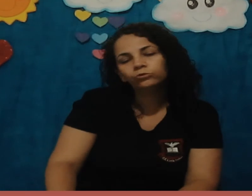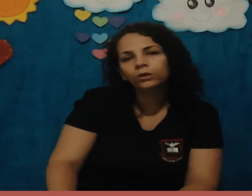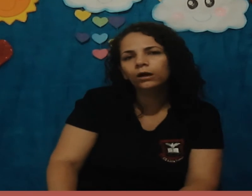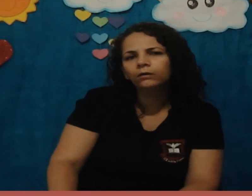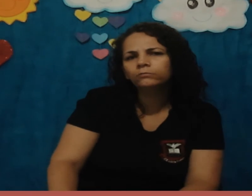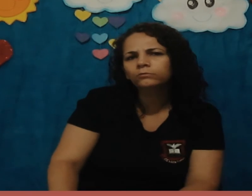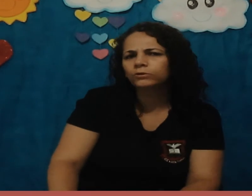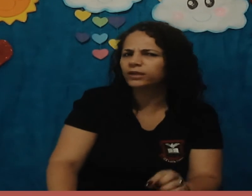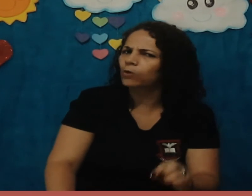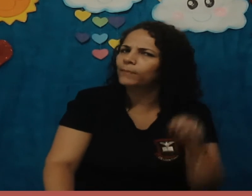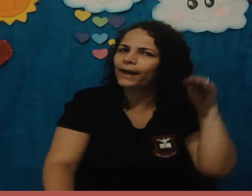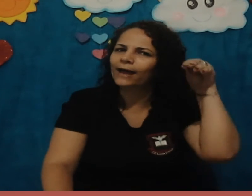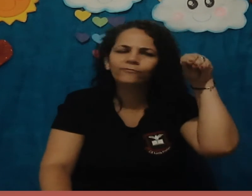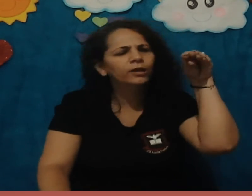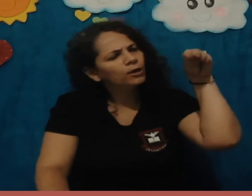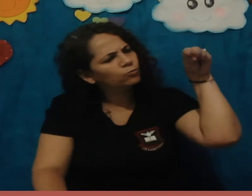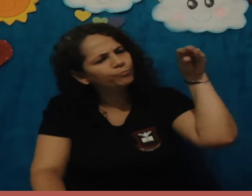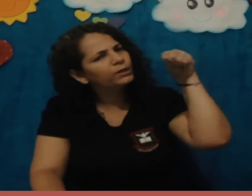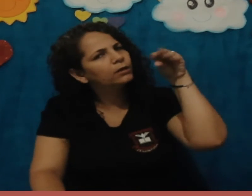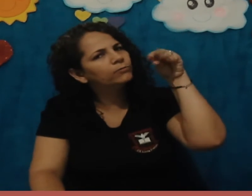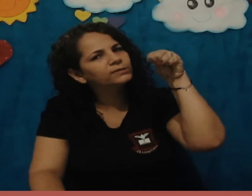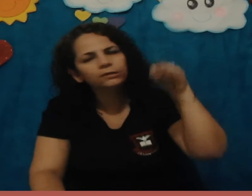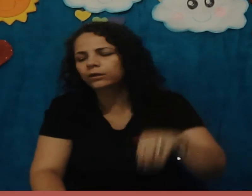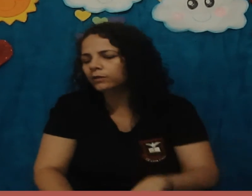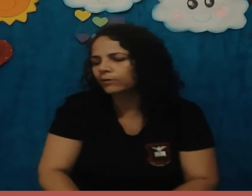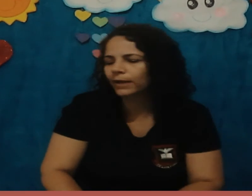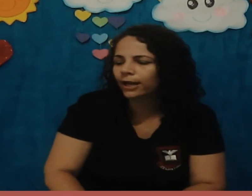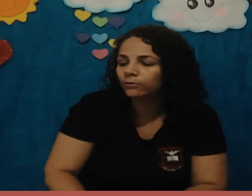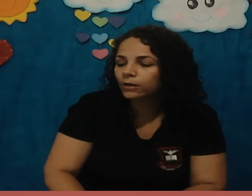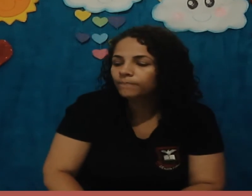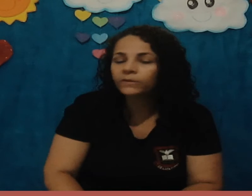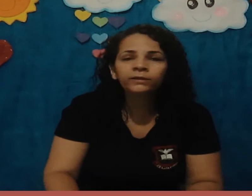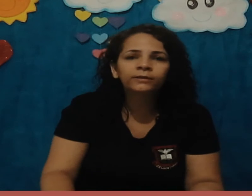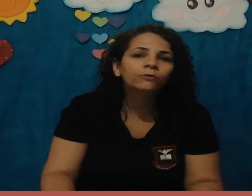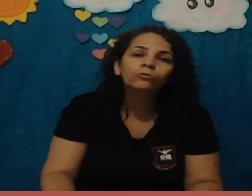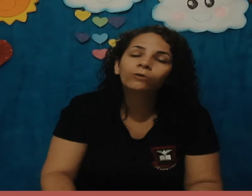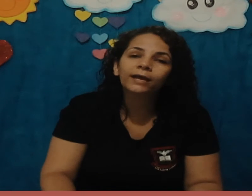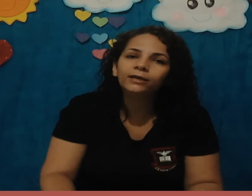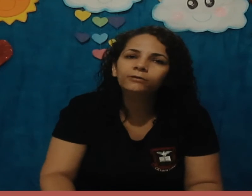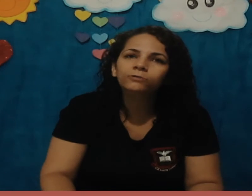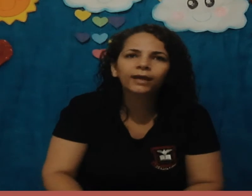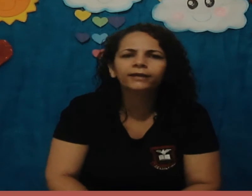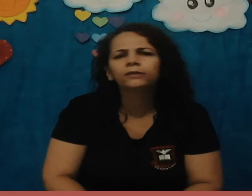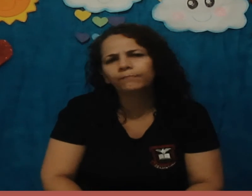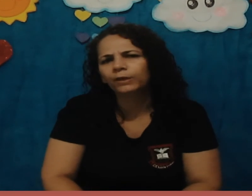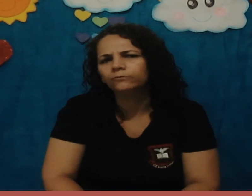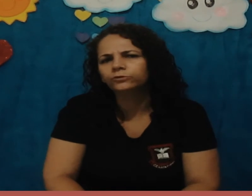tucano, que é uma ave, um picão assim grandão, amarelo, e tem um coelhinho. Quem é que tem pelos?